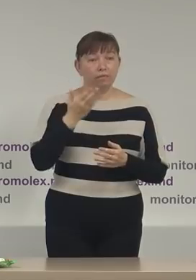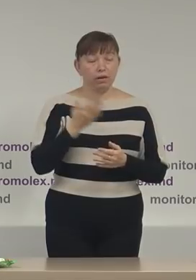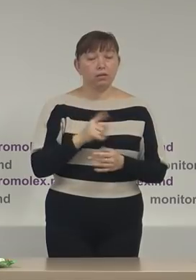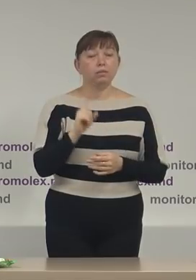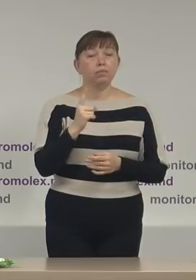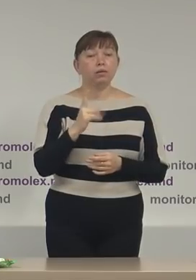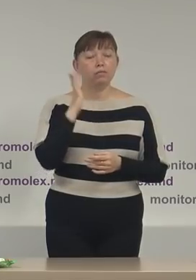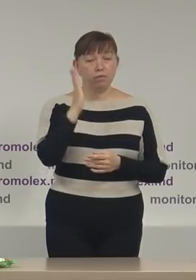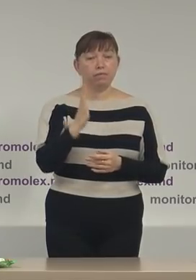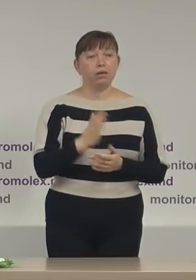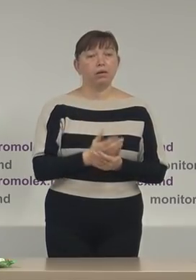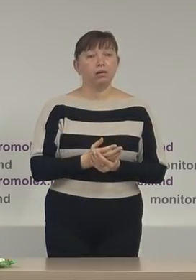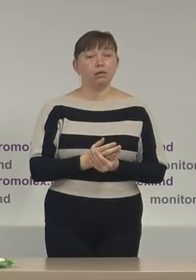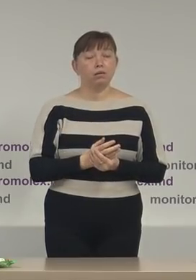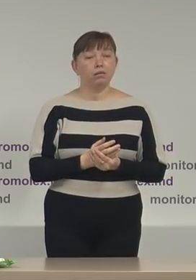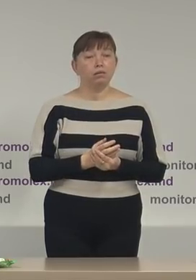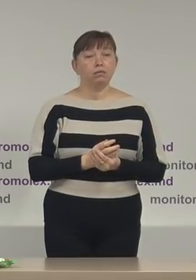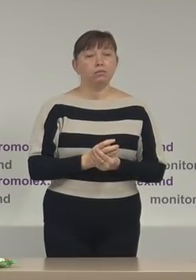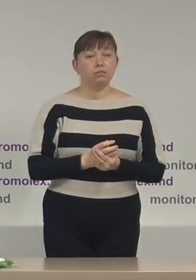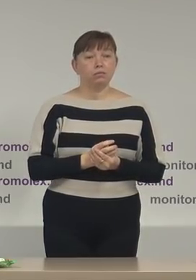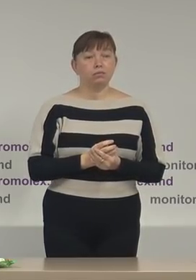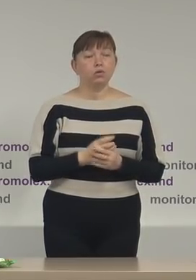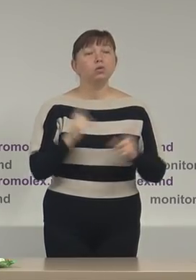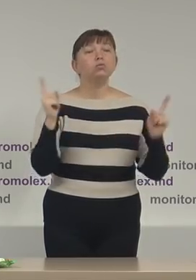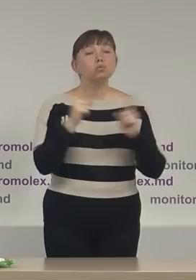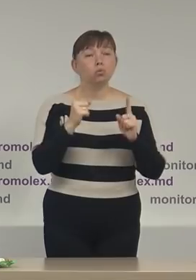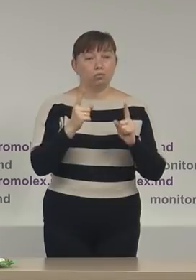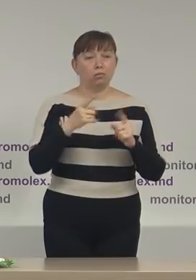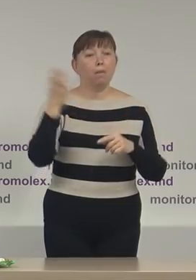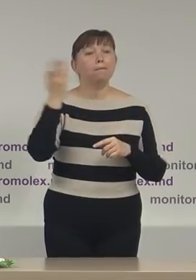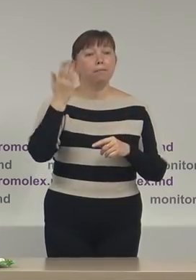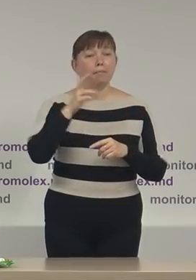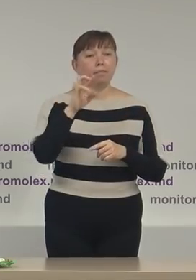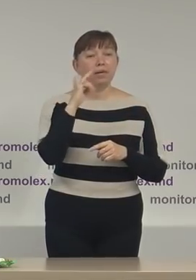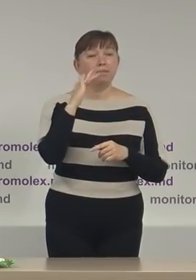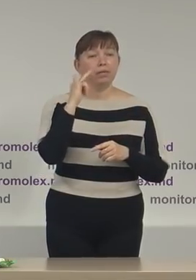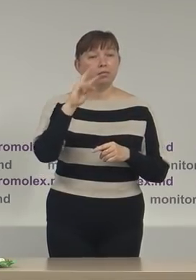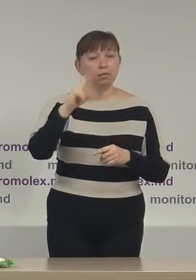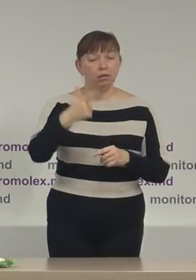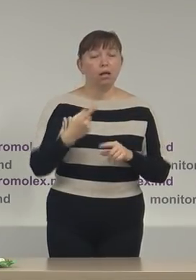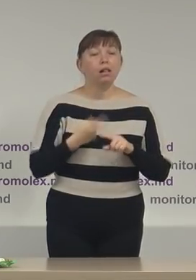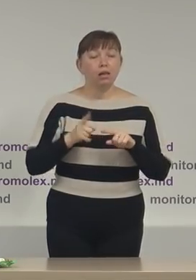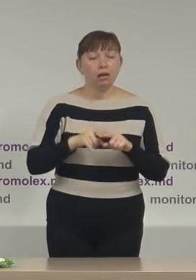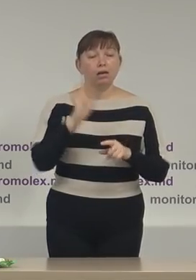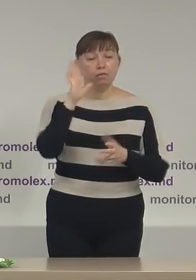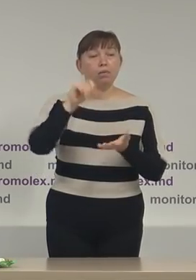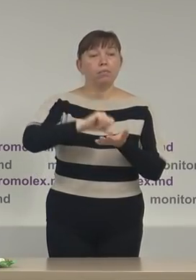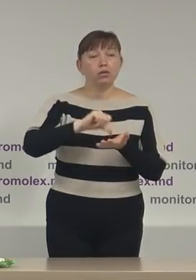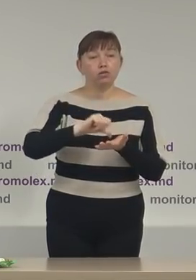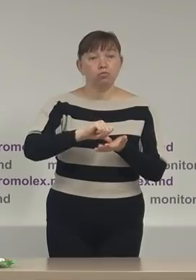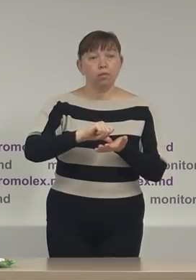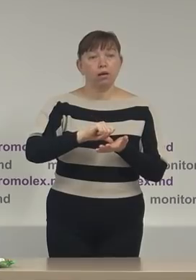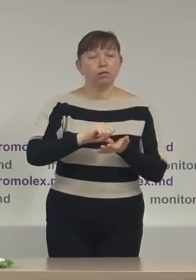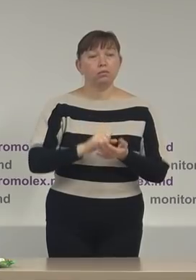urmează un scurt briefing la care va participa